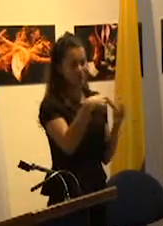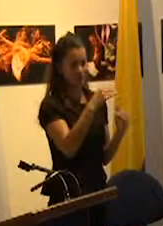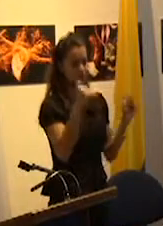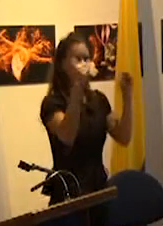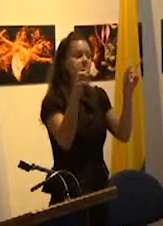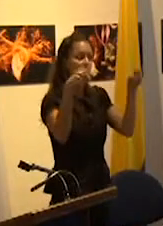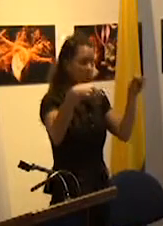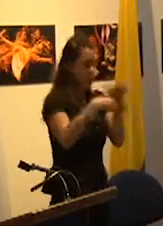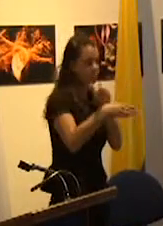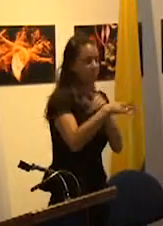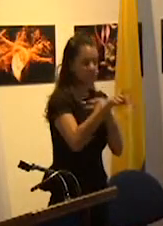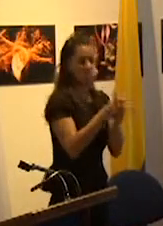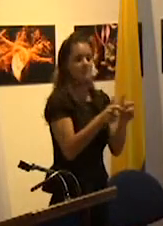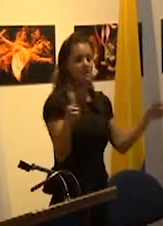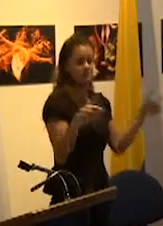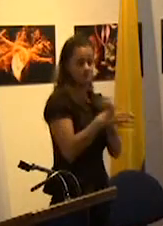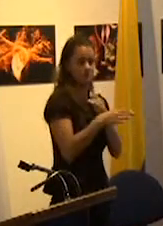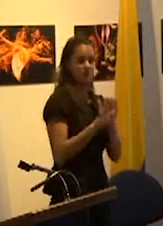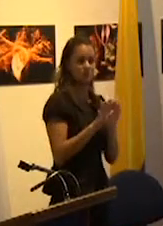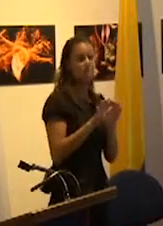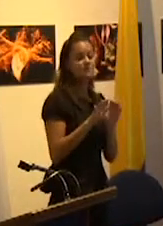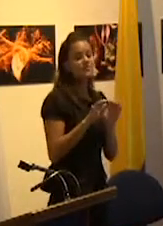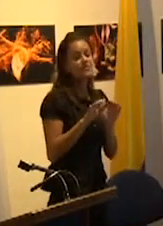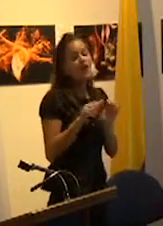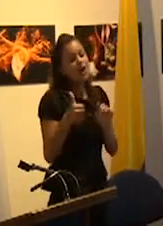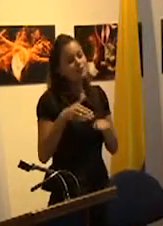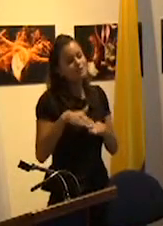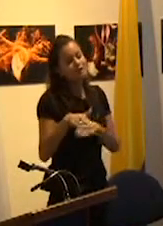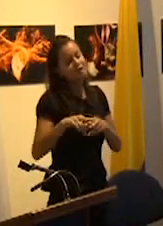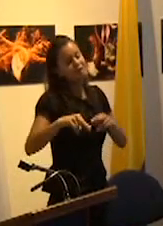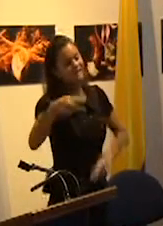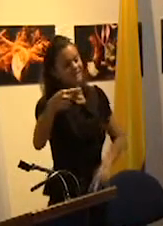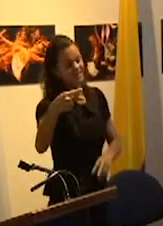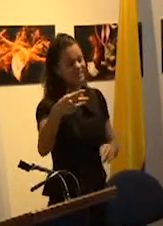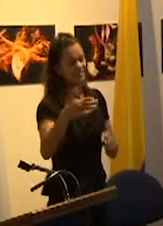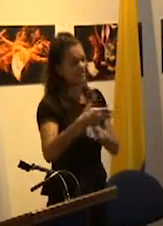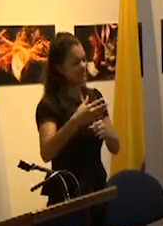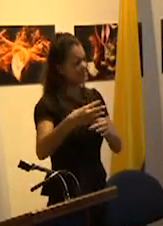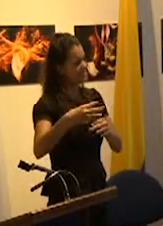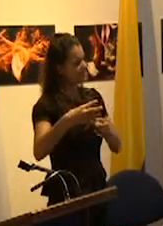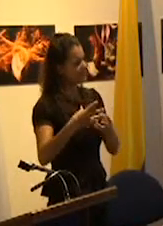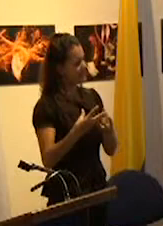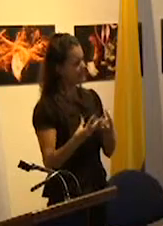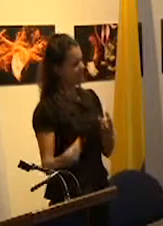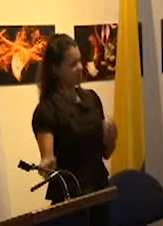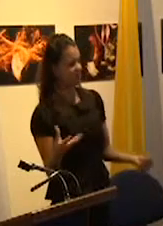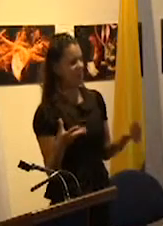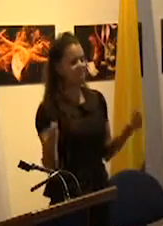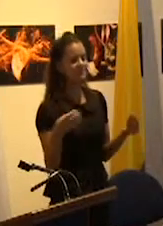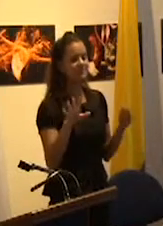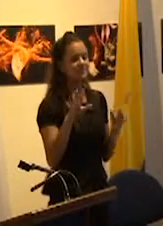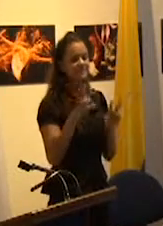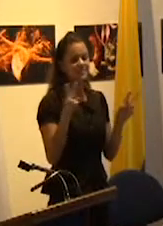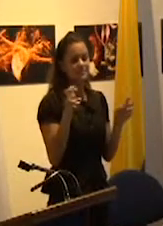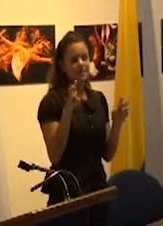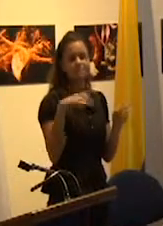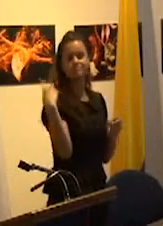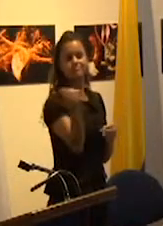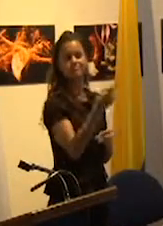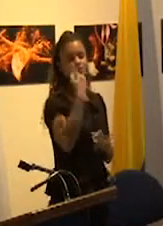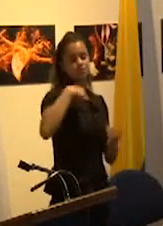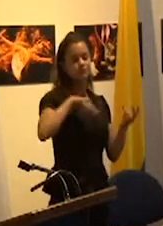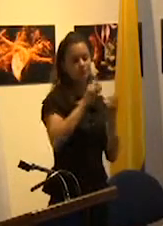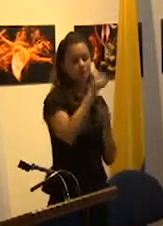otros en cambio tuvieron un fuerte efecto disolvente de lo común de la subjetivación política o